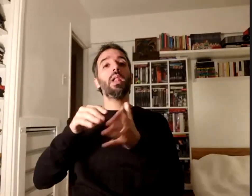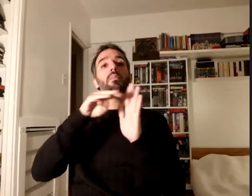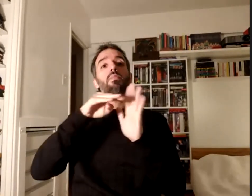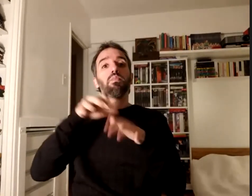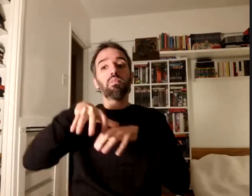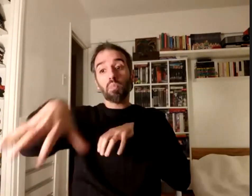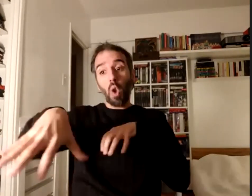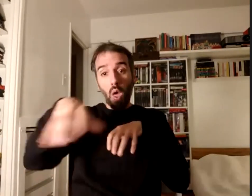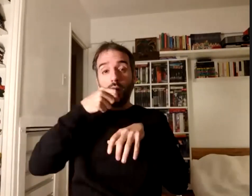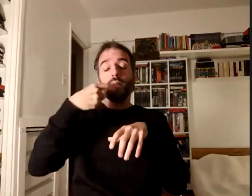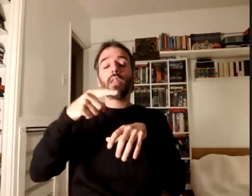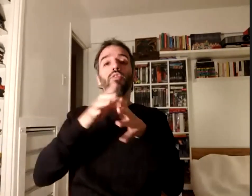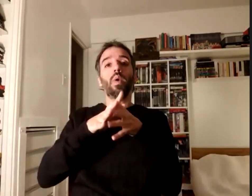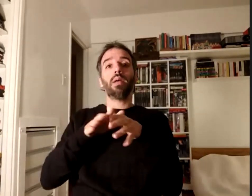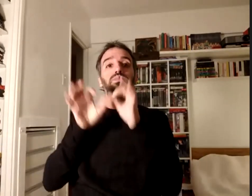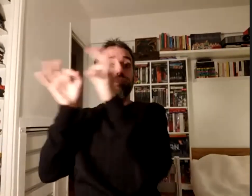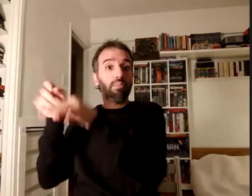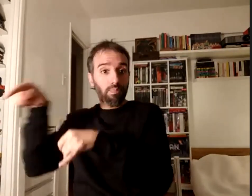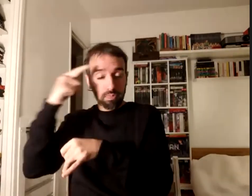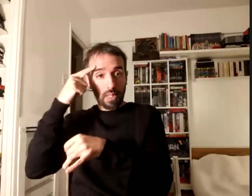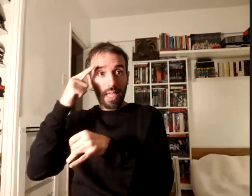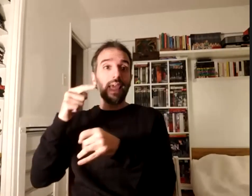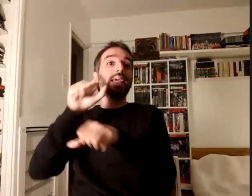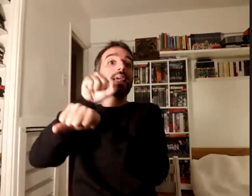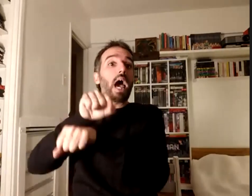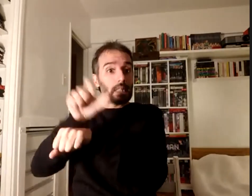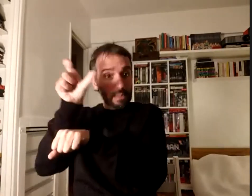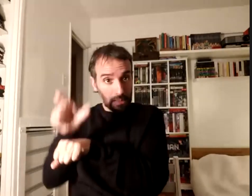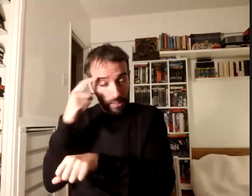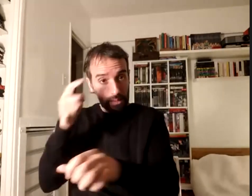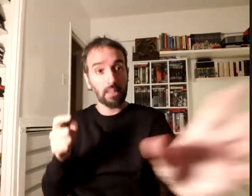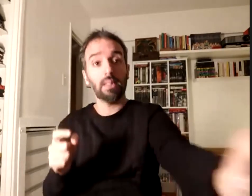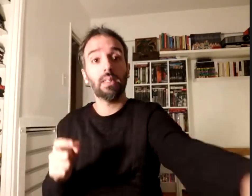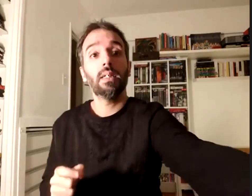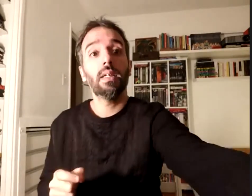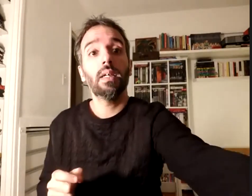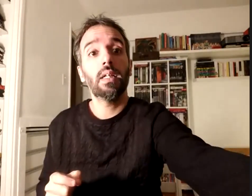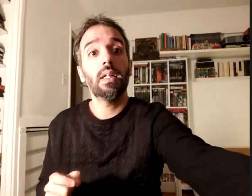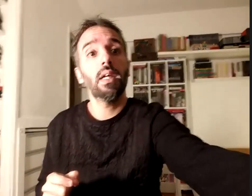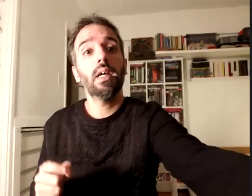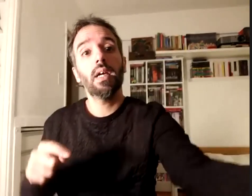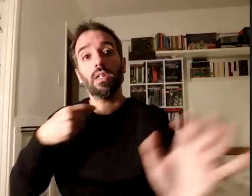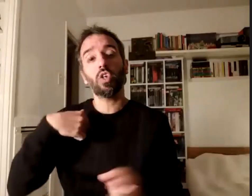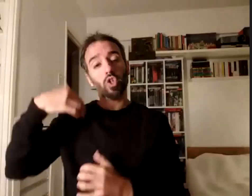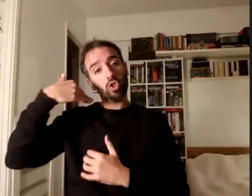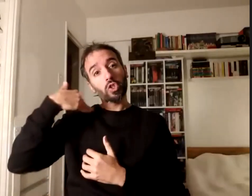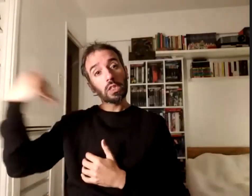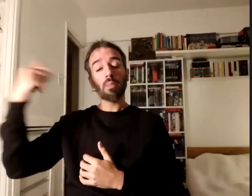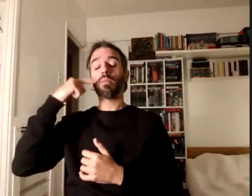quienes estando recién nosotros conformados como programa nos convocaron y fueron conjuntamente con